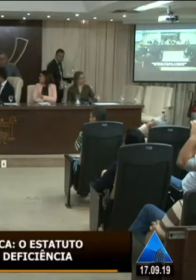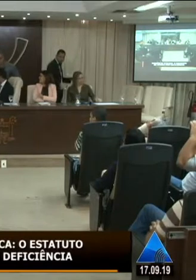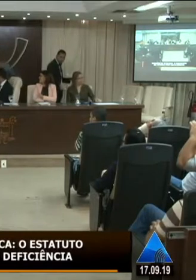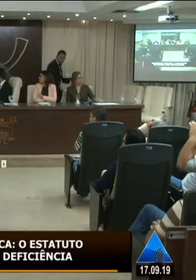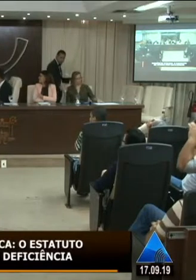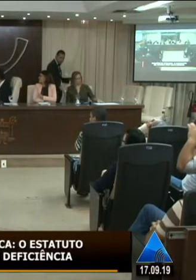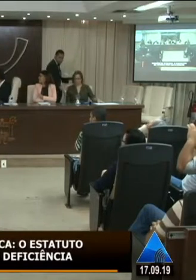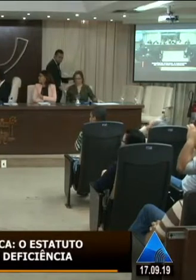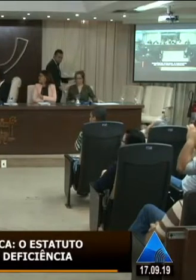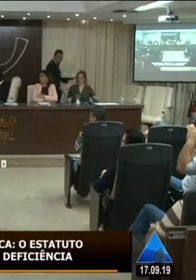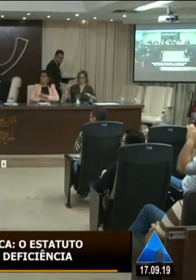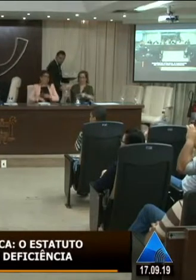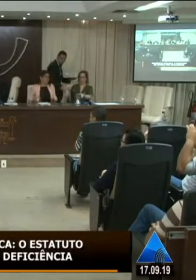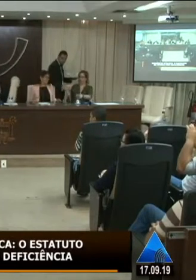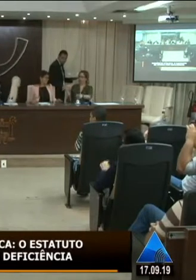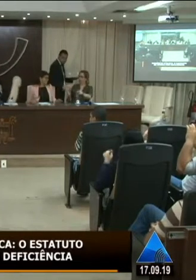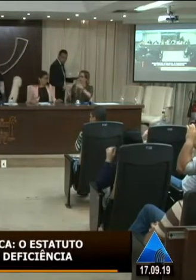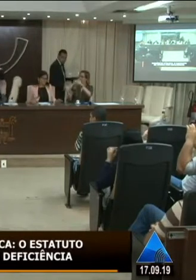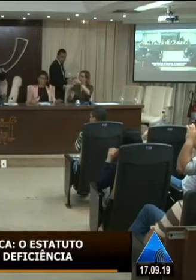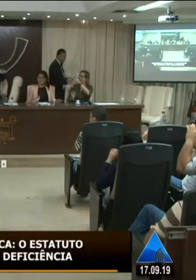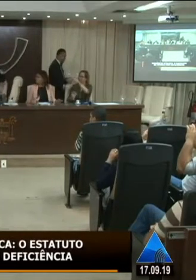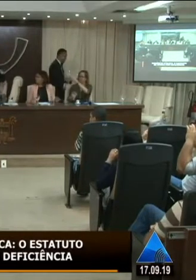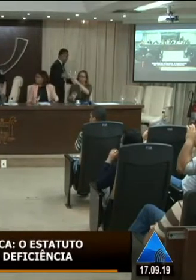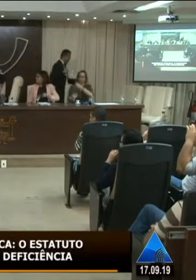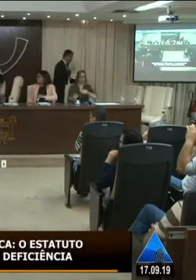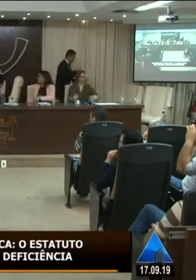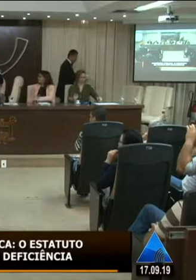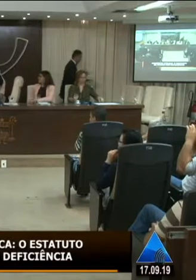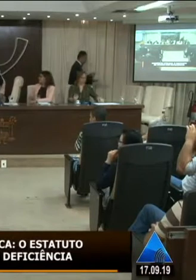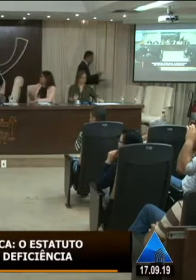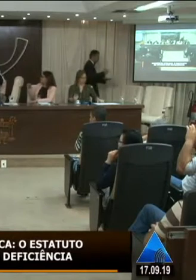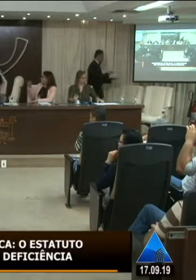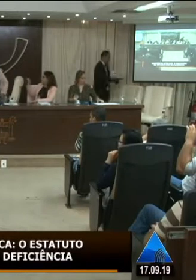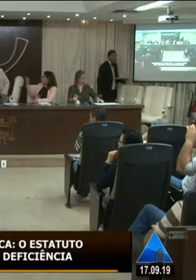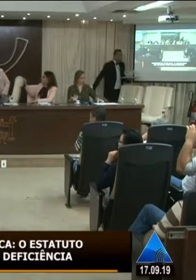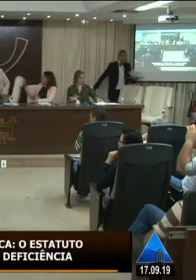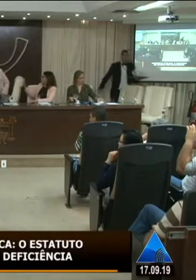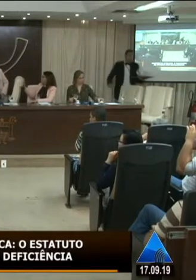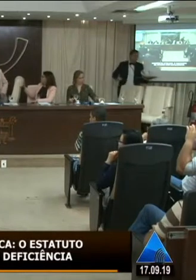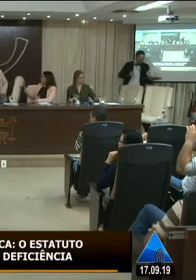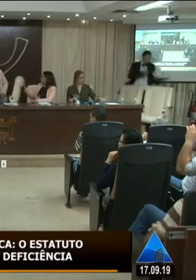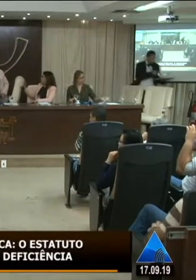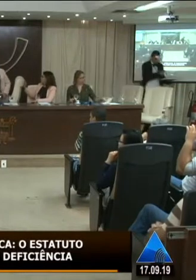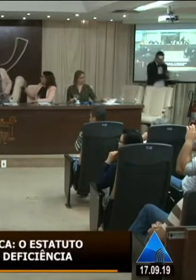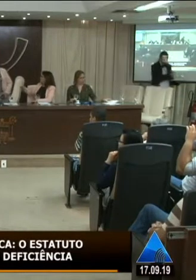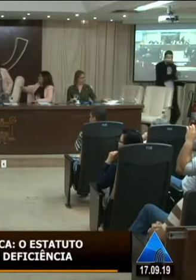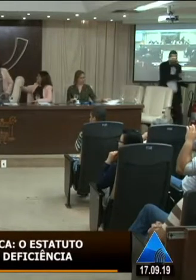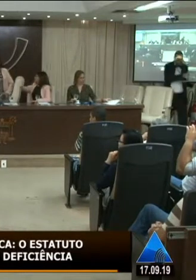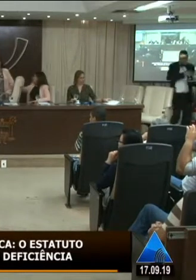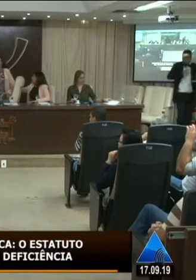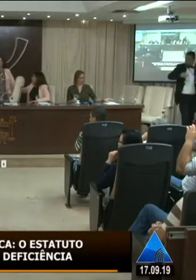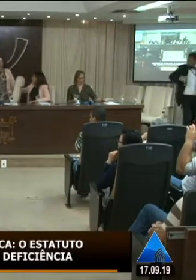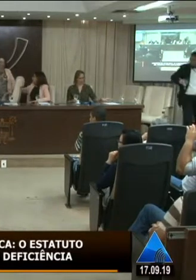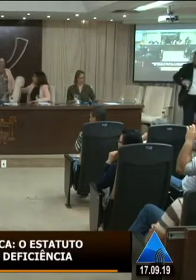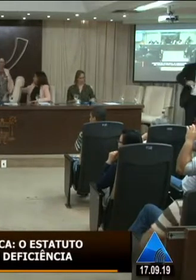Boa tarde a todos. Boa tarde. Cumprimento a mesa, e peço licença para cumprimentar em nome de professora do